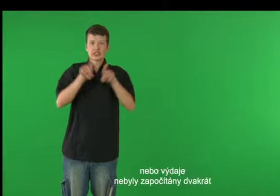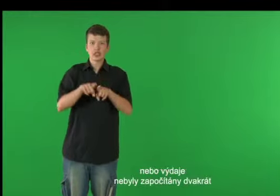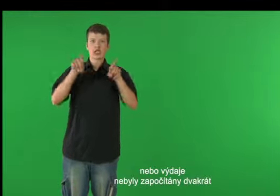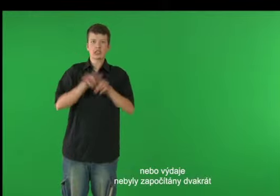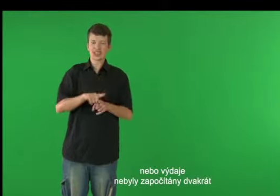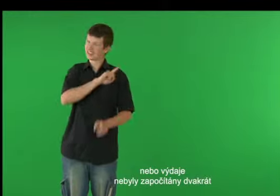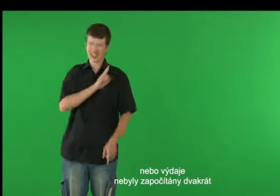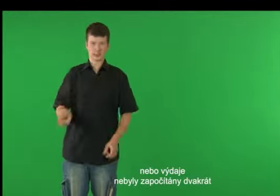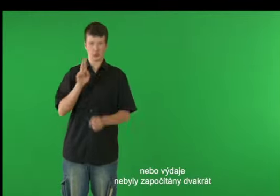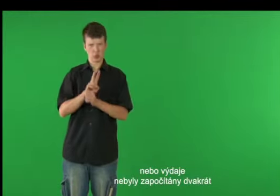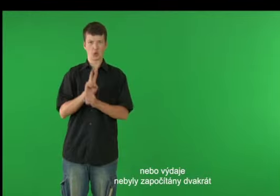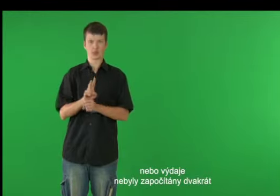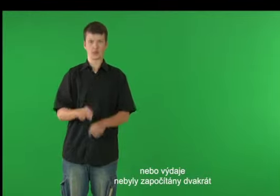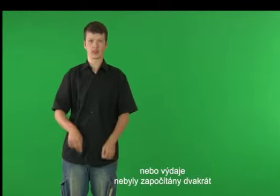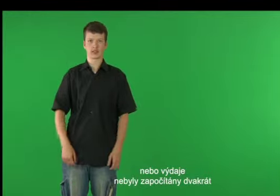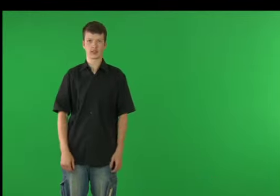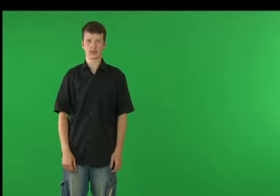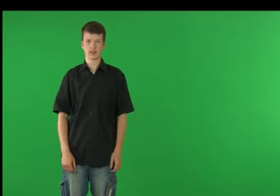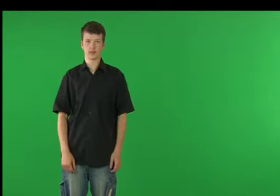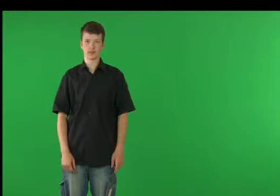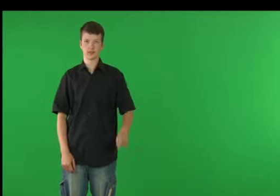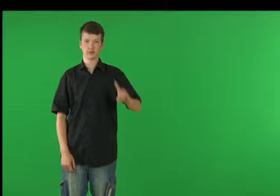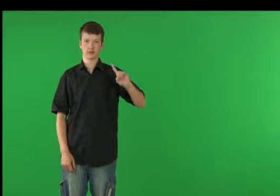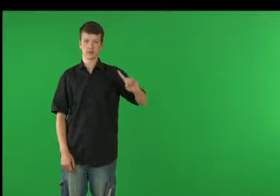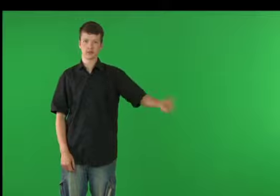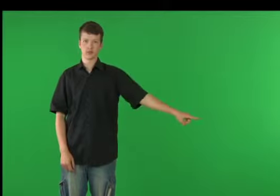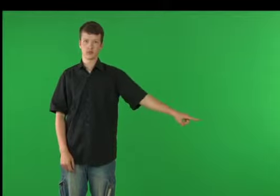Věnovat pozornost tomu, aby některé příjmy nebo výdaje nebyly započítány dva kvr.